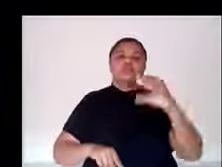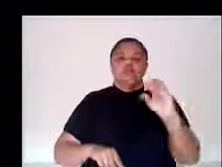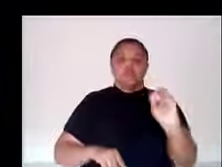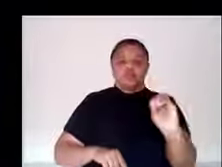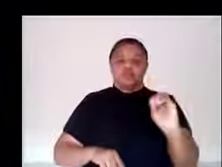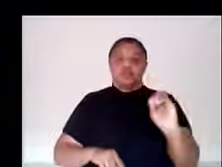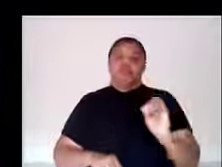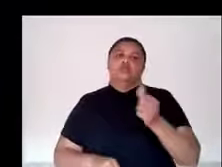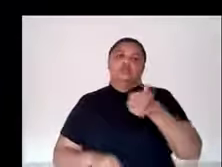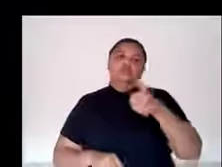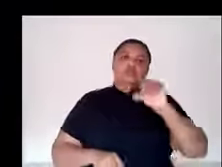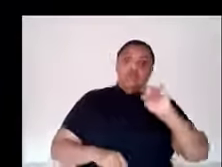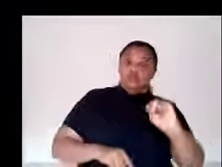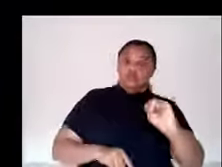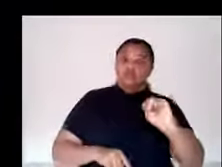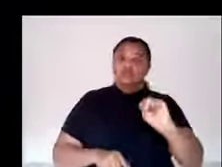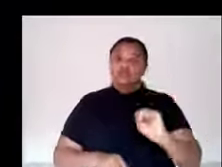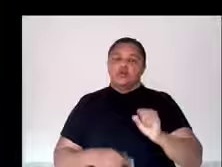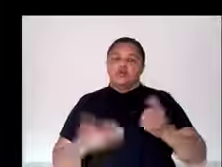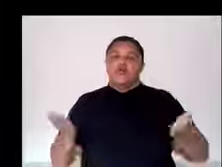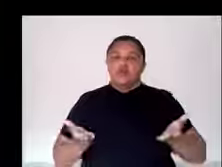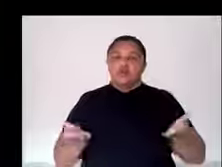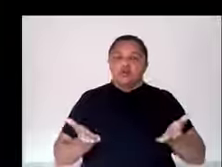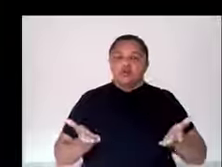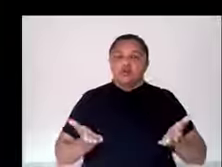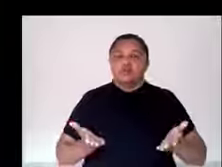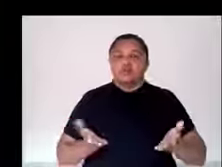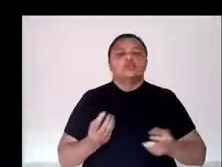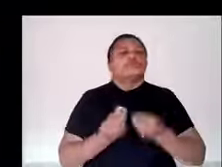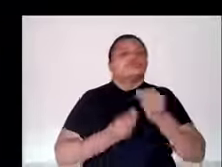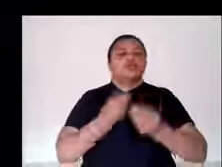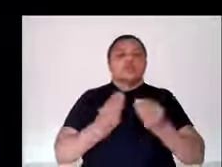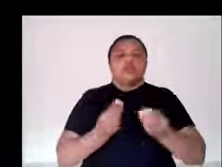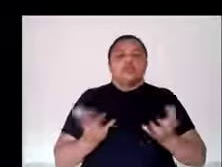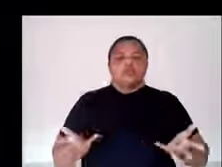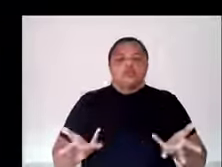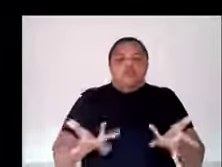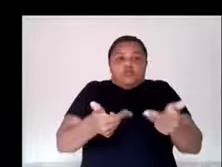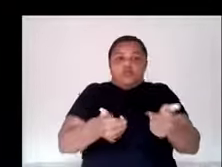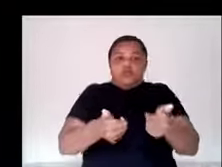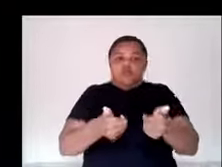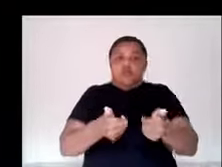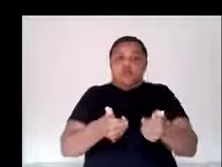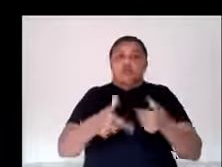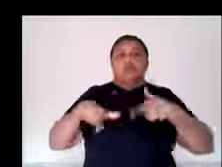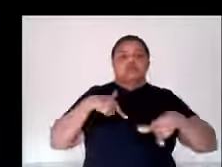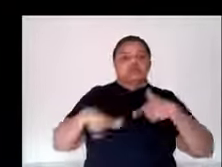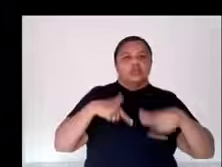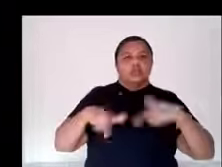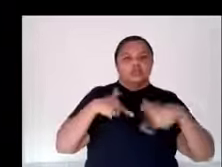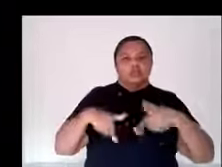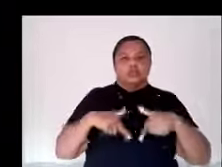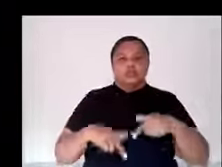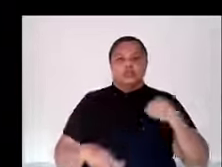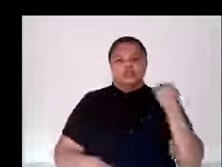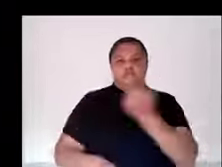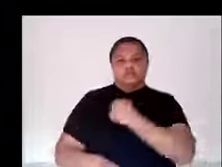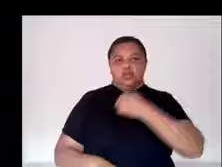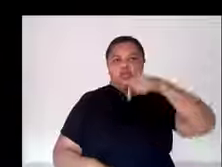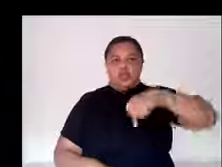campus São Luís Monte Castelo, de tentar manter o campus minimamente limpo, nesse período de